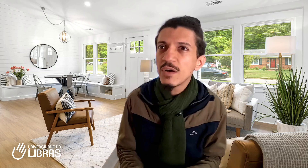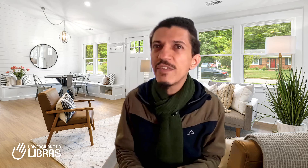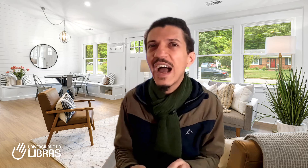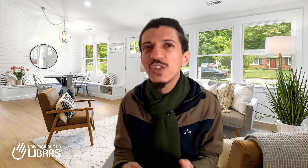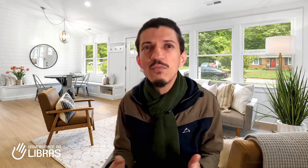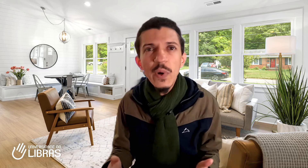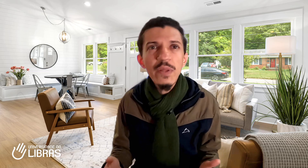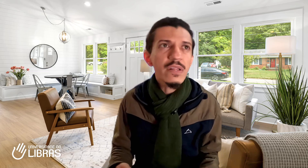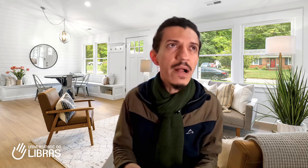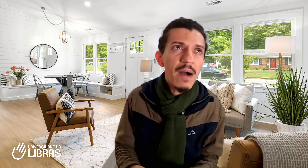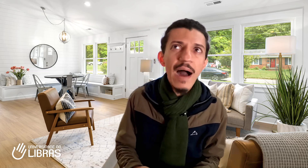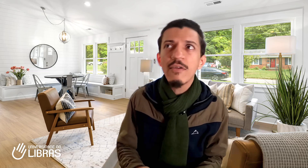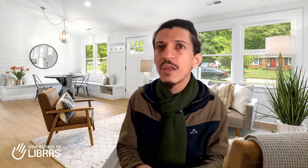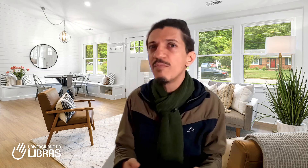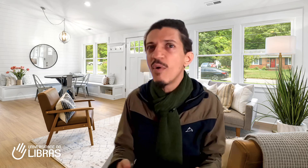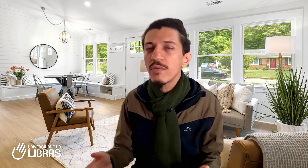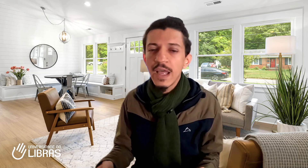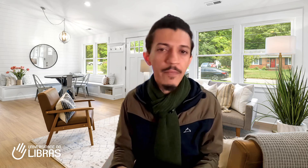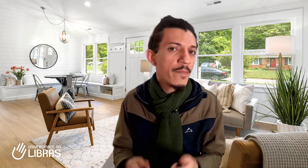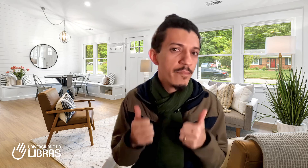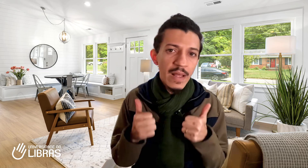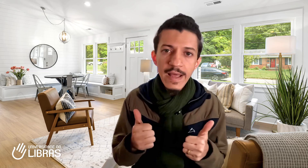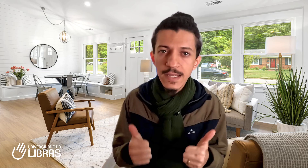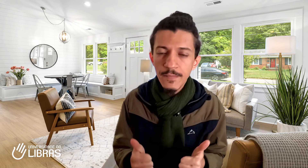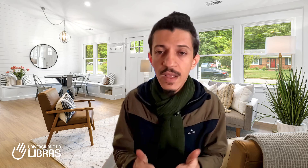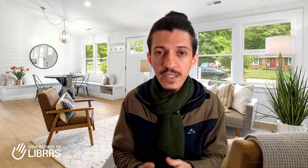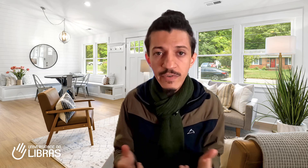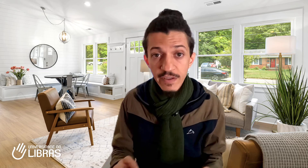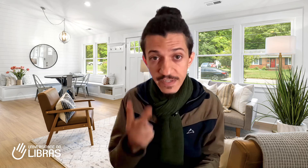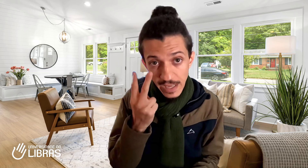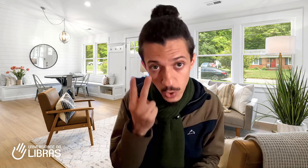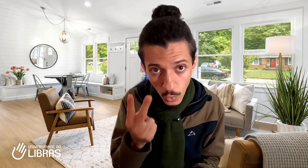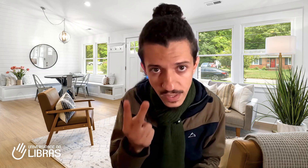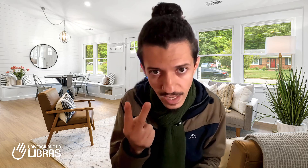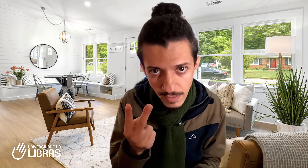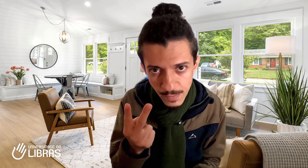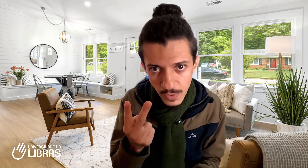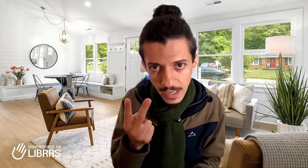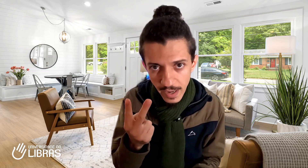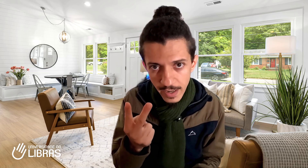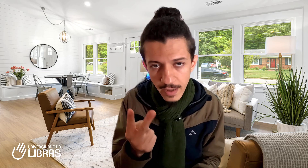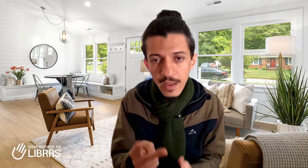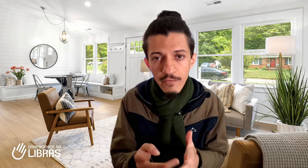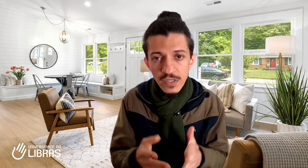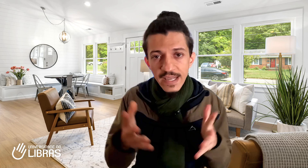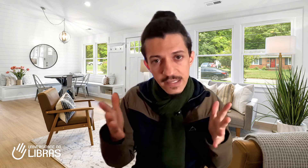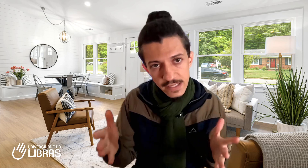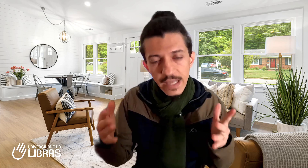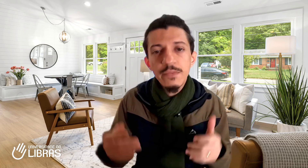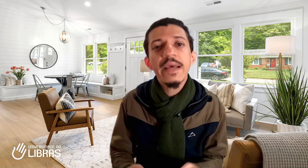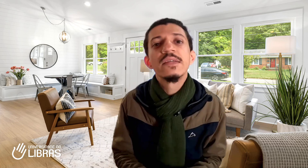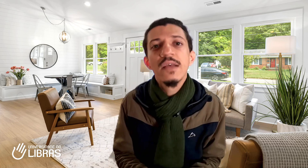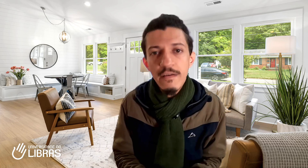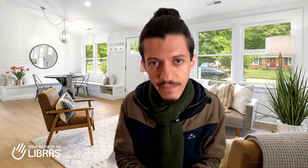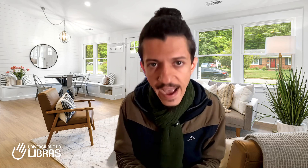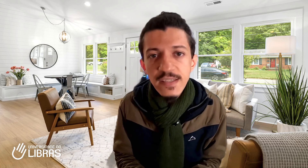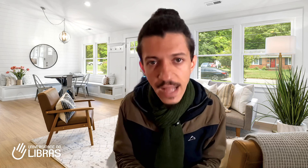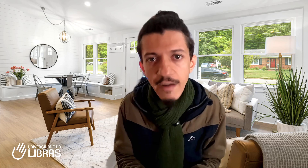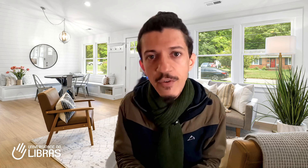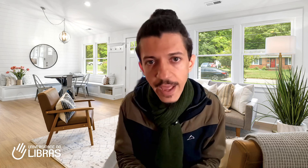viajo muito a trabalho, eu tenho pouco tempo. Beleza! Se você fizer duas aulas por semana, você em seis meses vai estar fluente